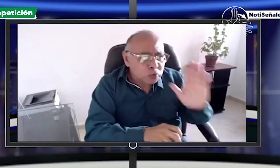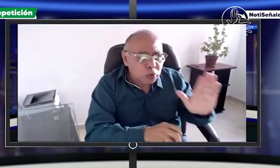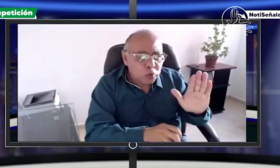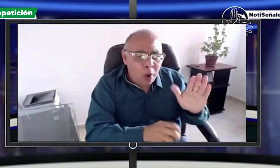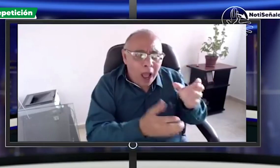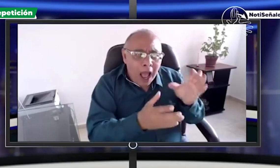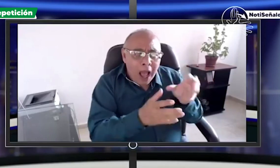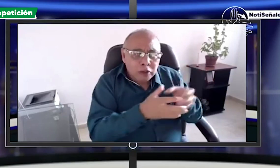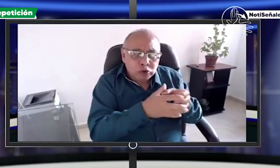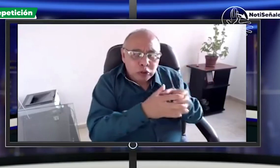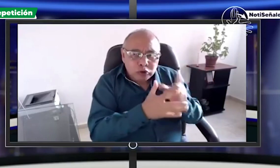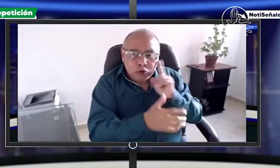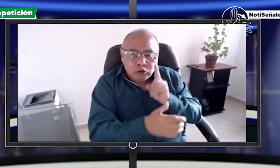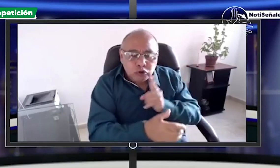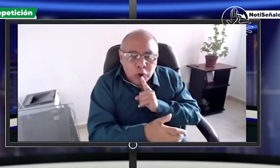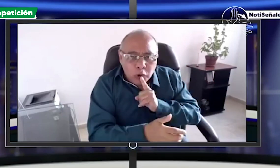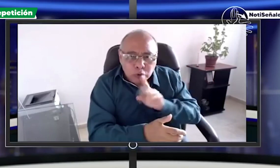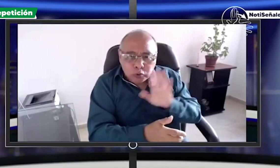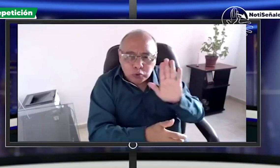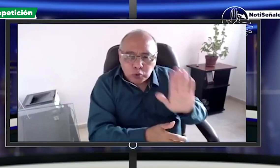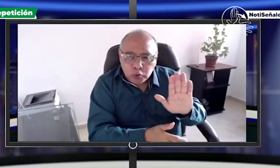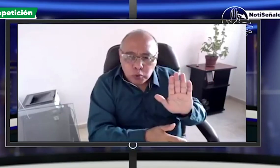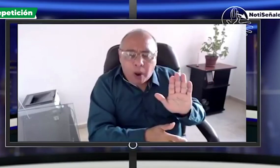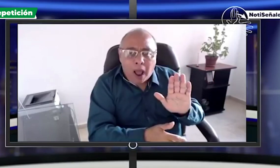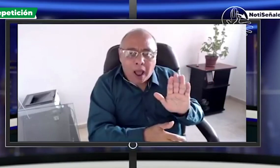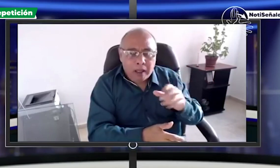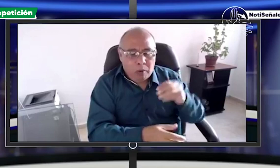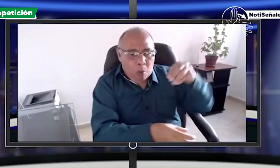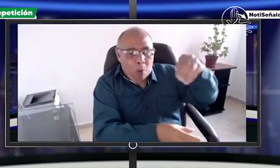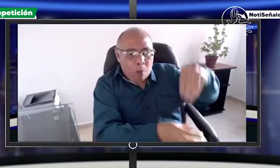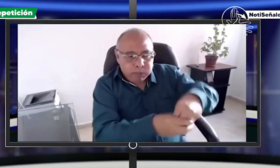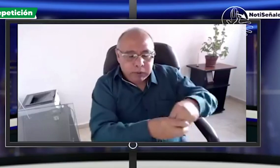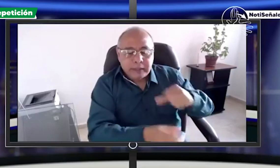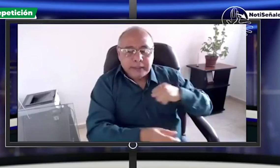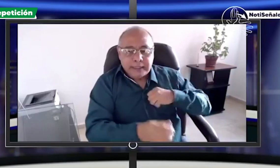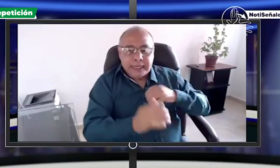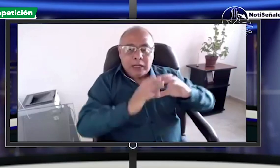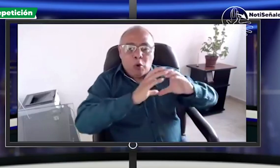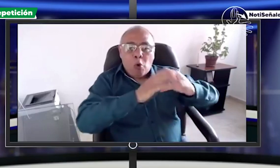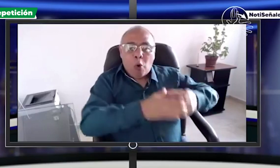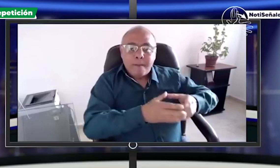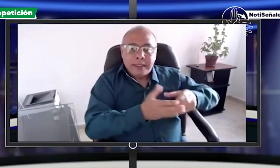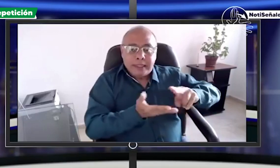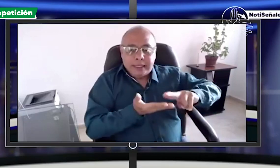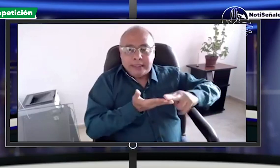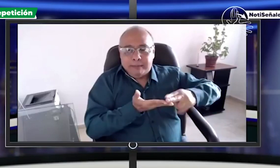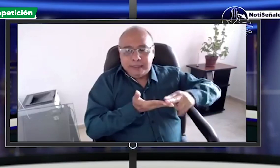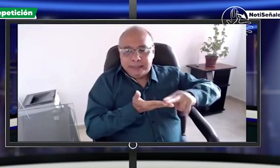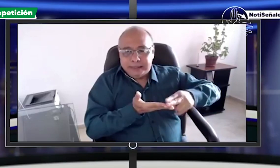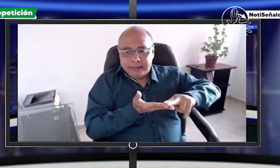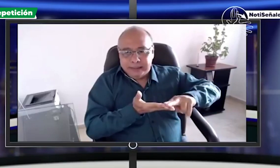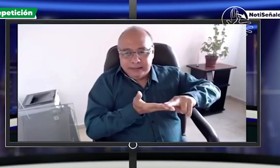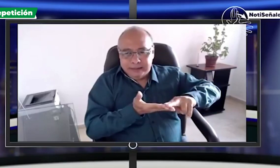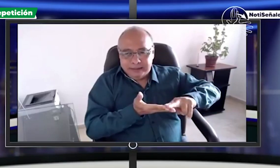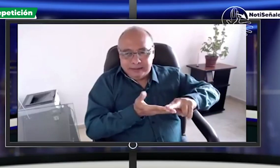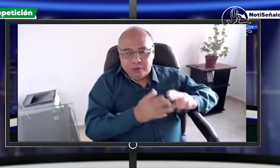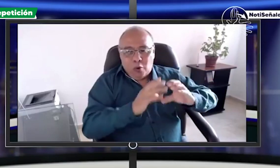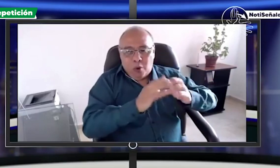y es que precisamente nosotros hemos estado hablando con la asociación de personas sordas de popayán y ellos tienen un